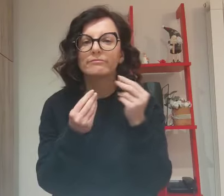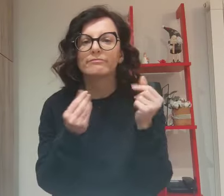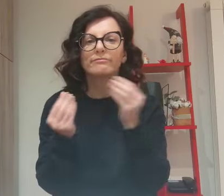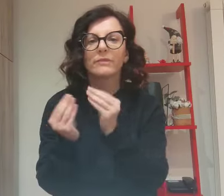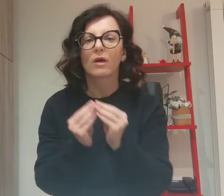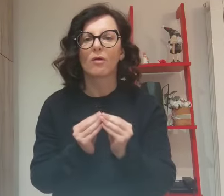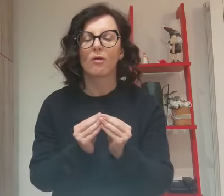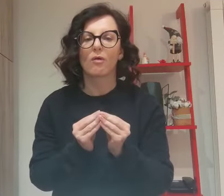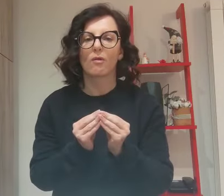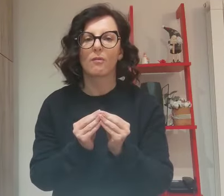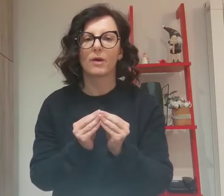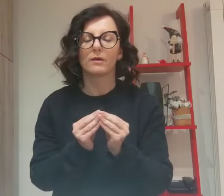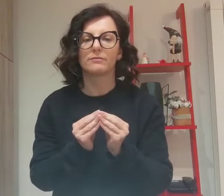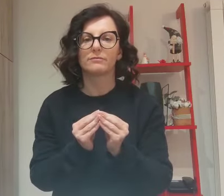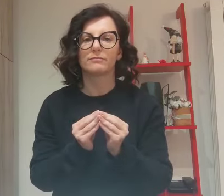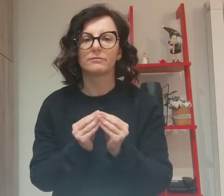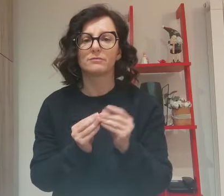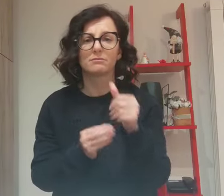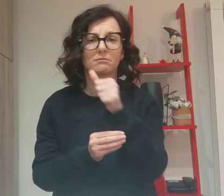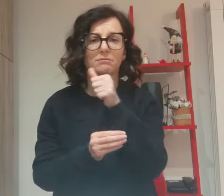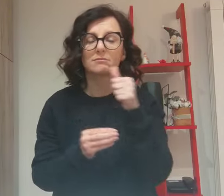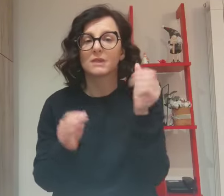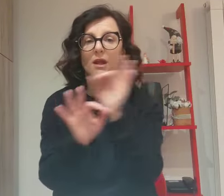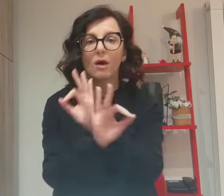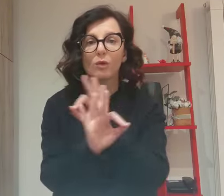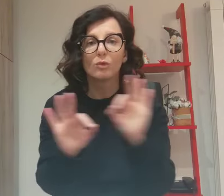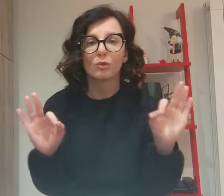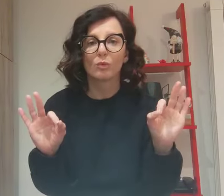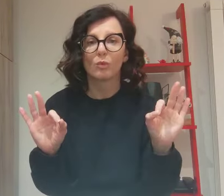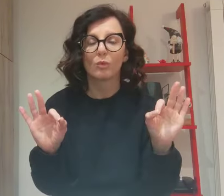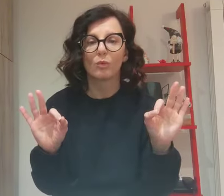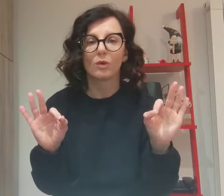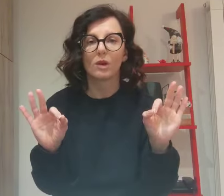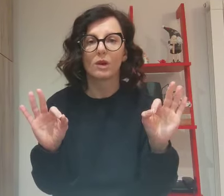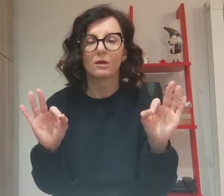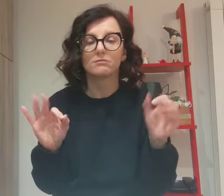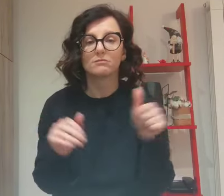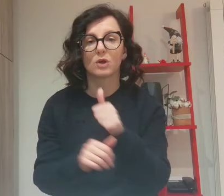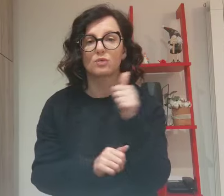A null'altro serve che ad essere gettato via e calpestato dalla gente.